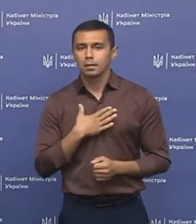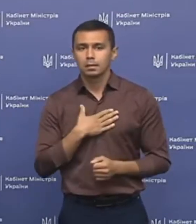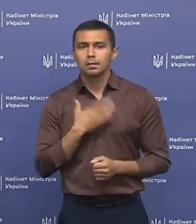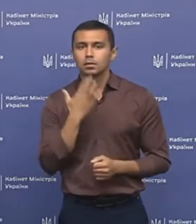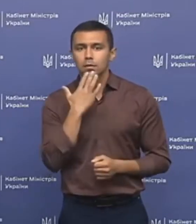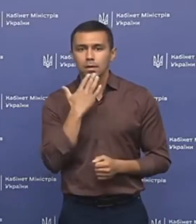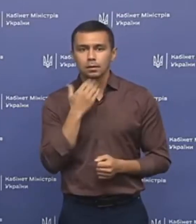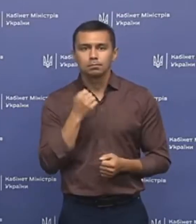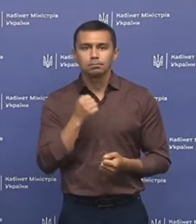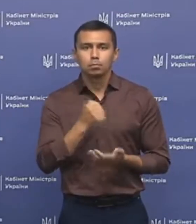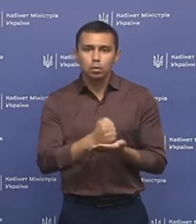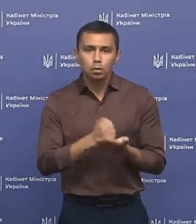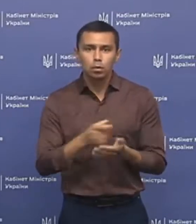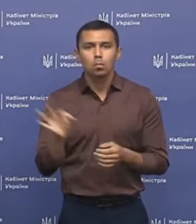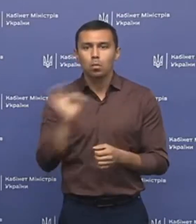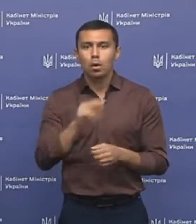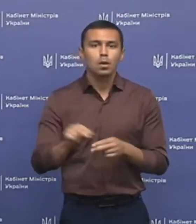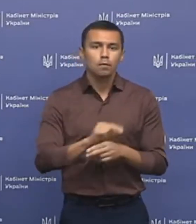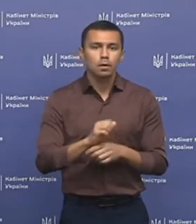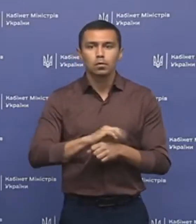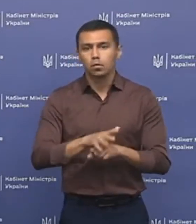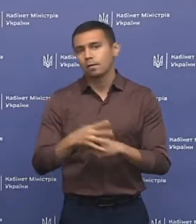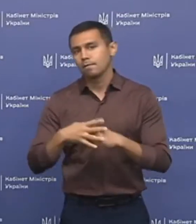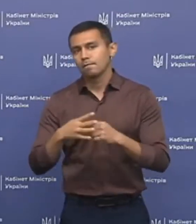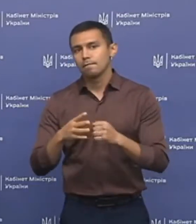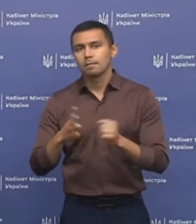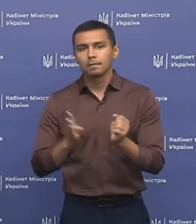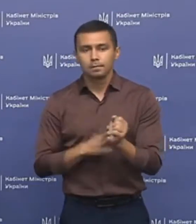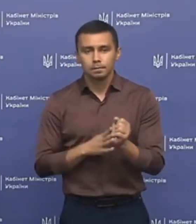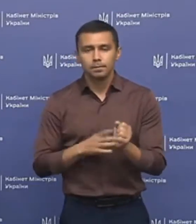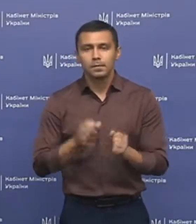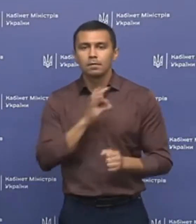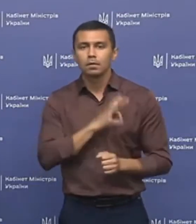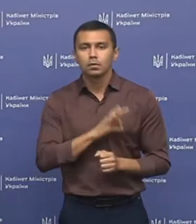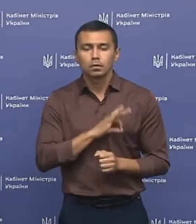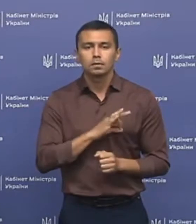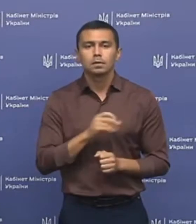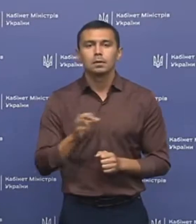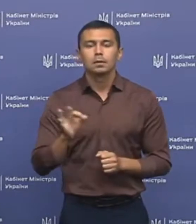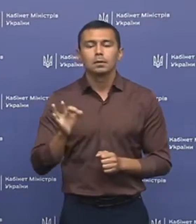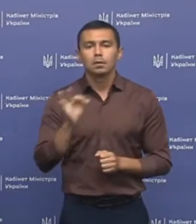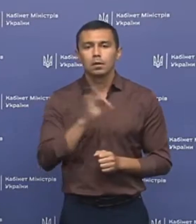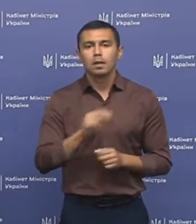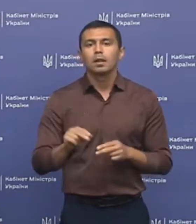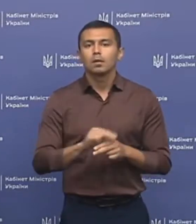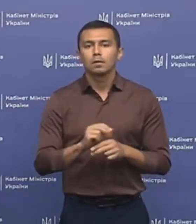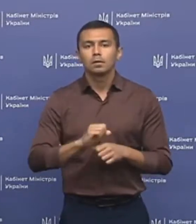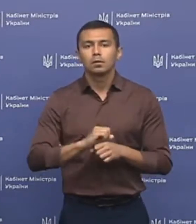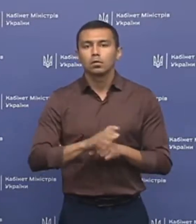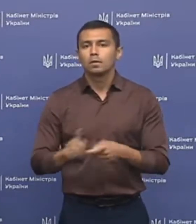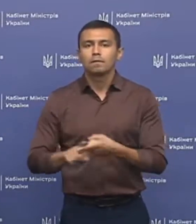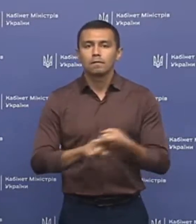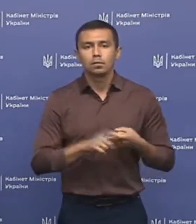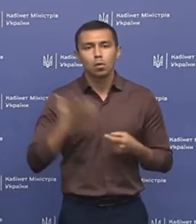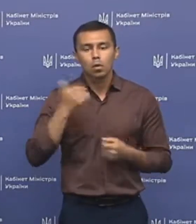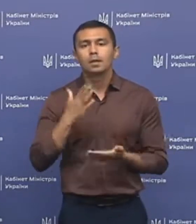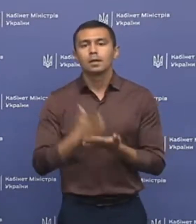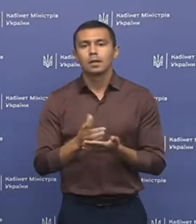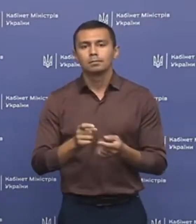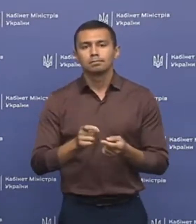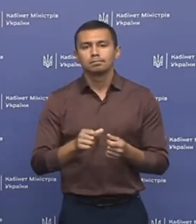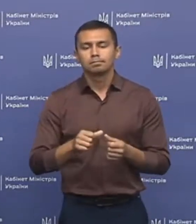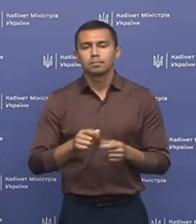національних протоколів щодо лікування коронавірусної хвороби. Він використовується при лікуванні коронавірусу, коли є